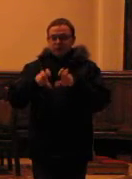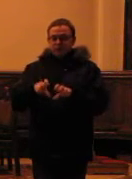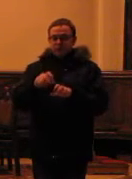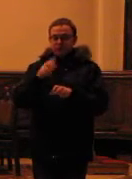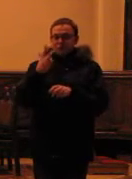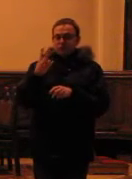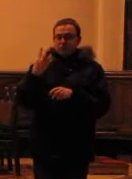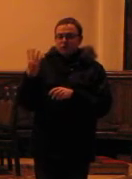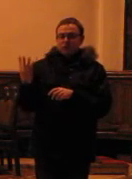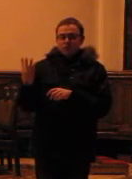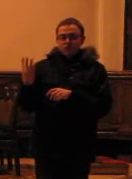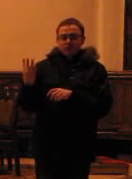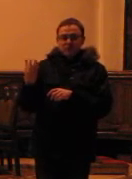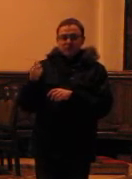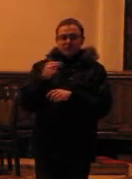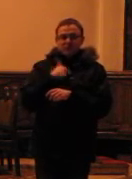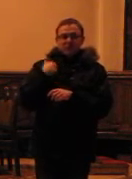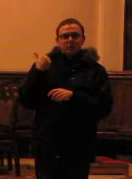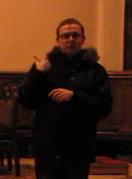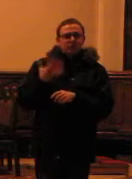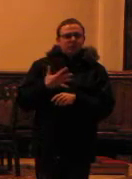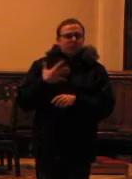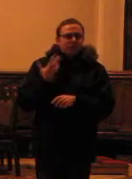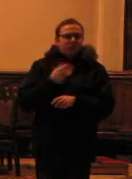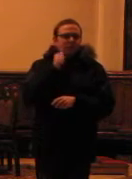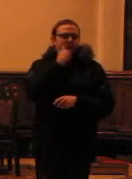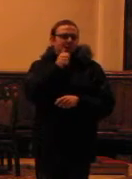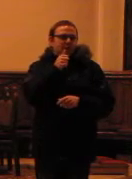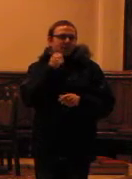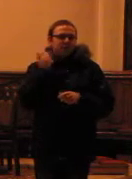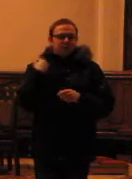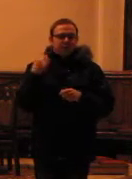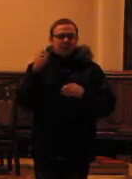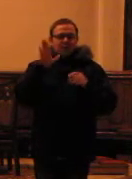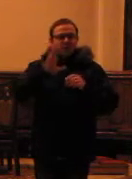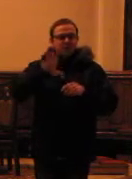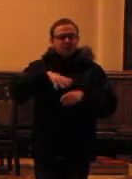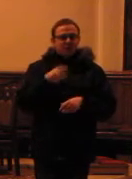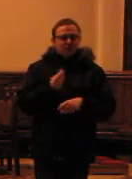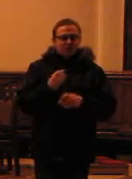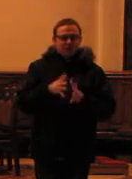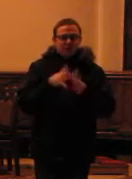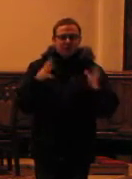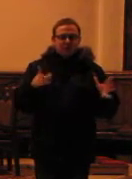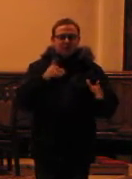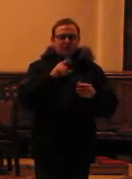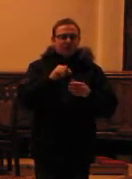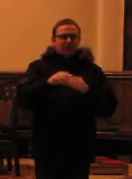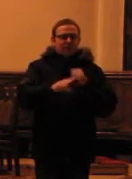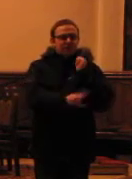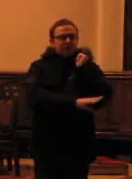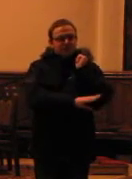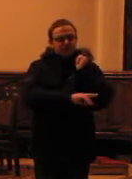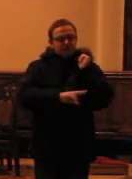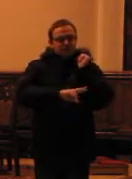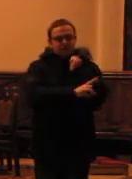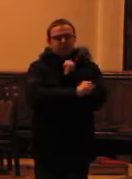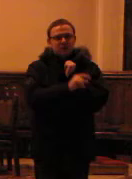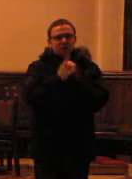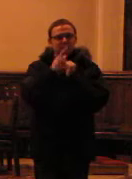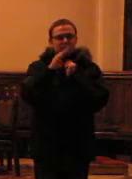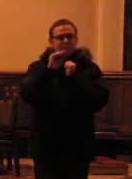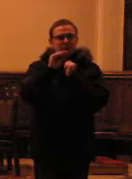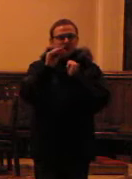nazywało takich dziwaków. Codziennie była ulkaryzny, jak i wikipienie w Dębowie, gdzieśmy siedzieli wokół, jak bardzo zaszkowali, musieliśmy